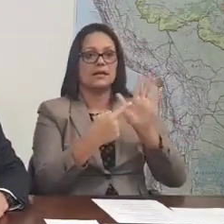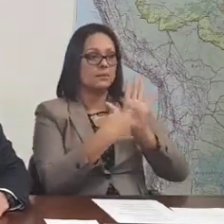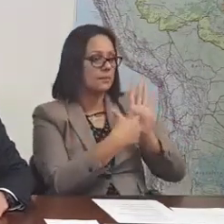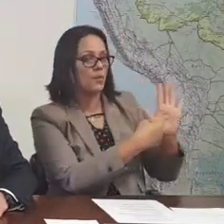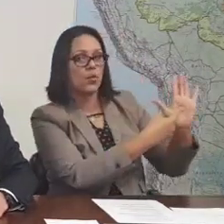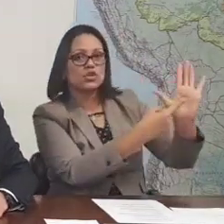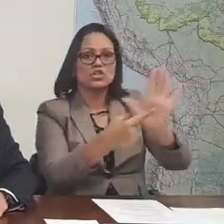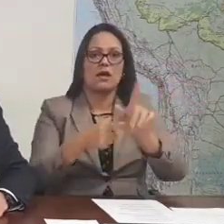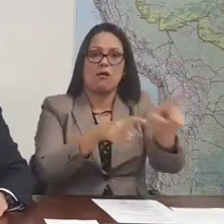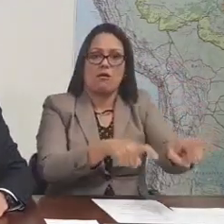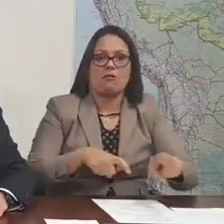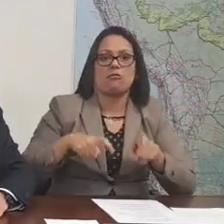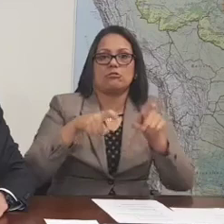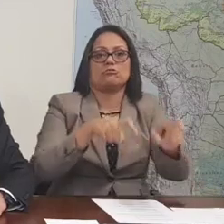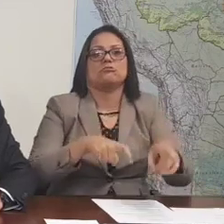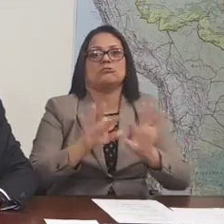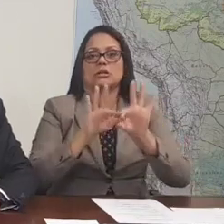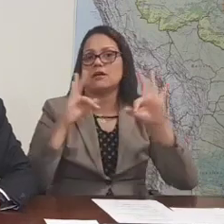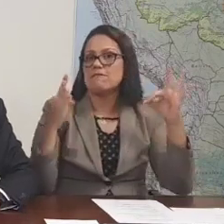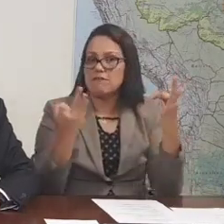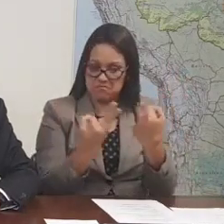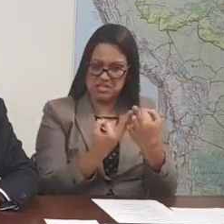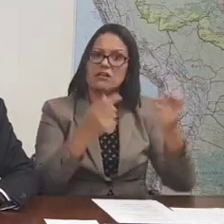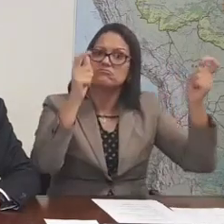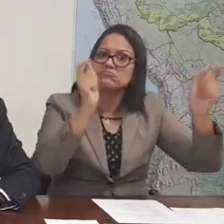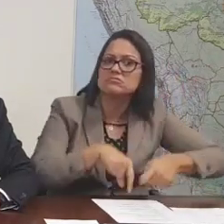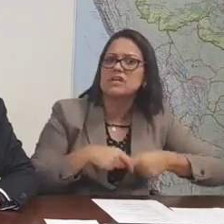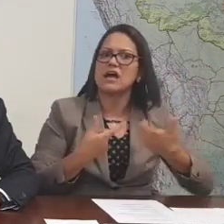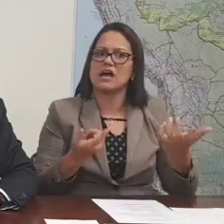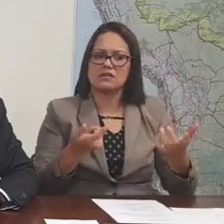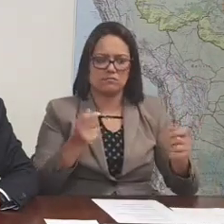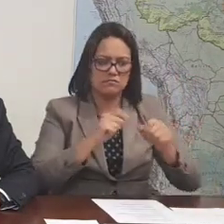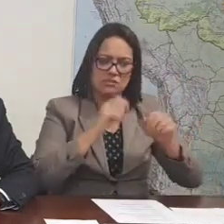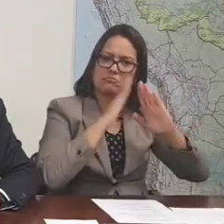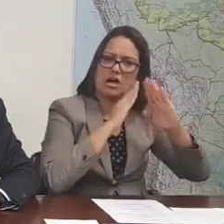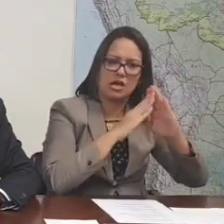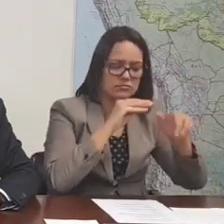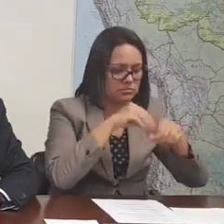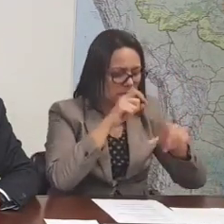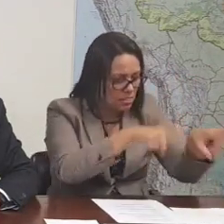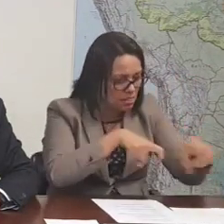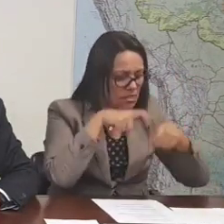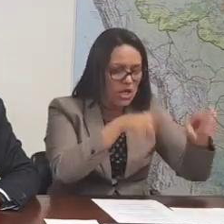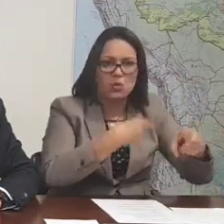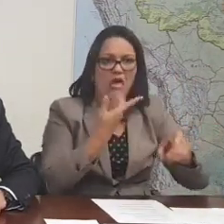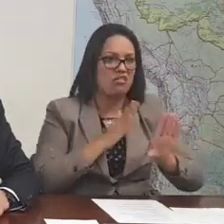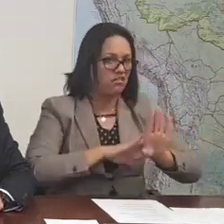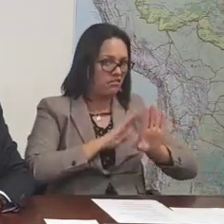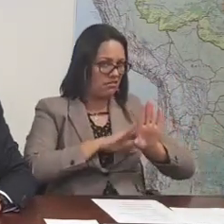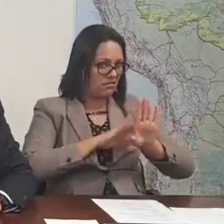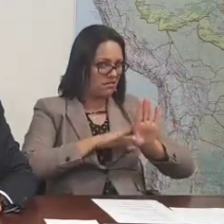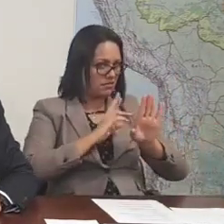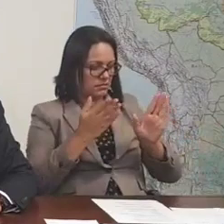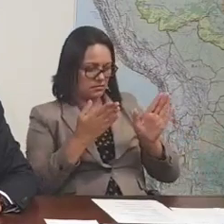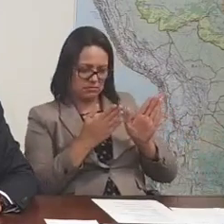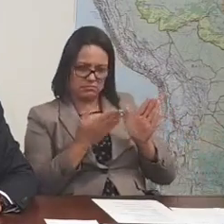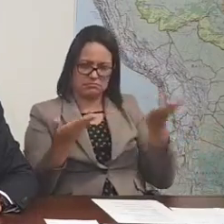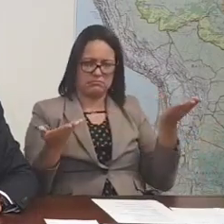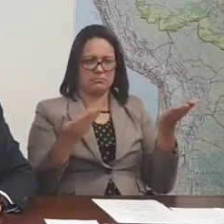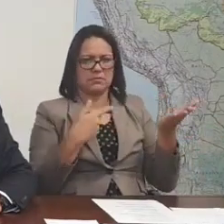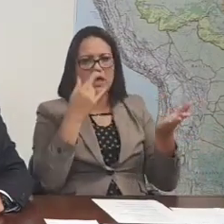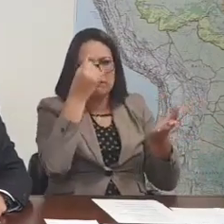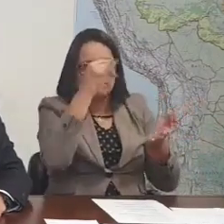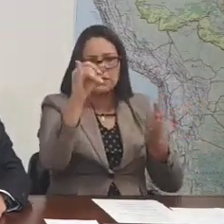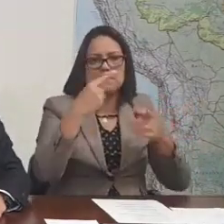que a agricultura familiar é viável sim, mas com uma política saudável, sem esse viés ideológico, sem o viés político.